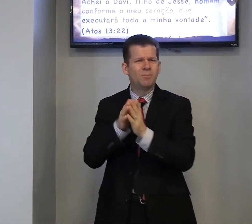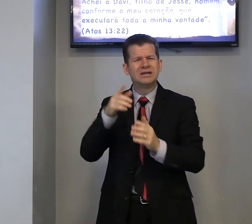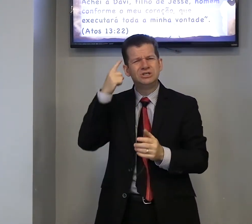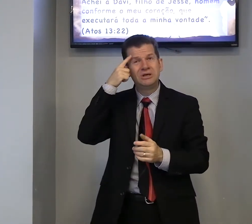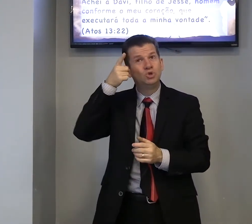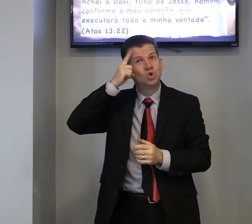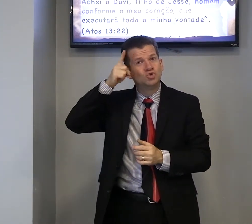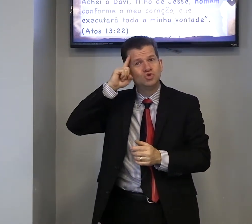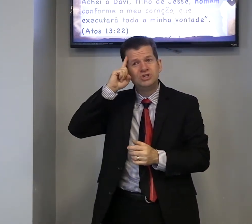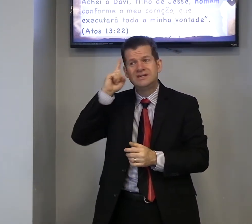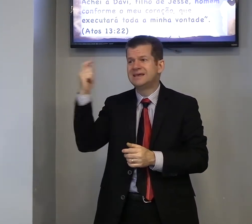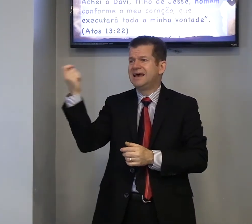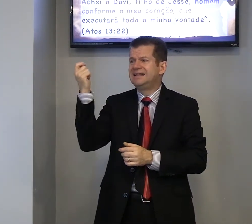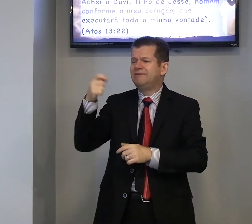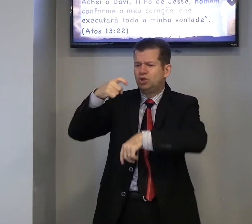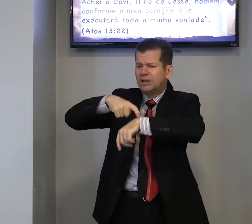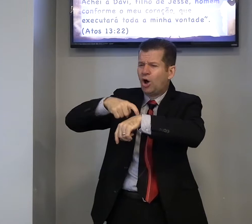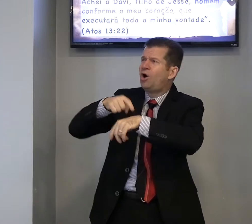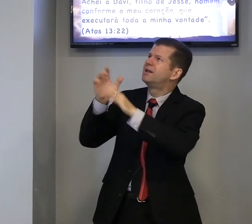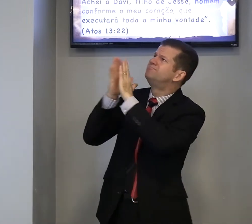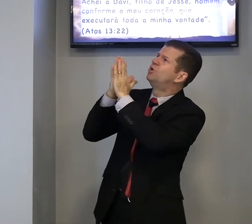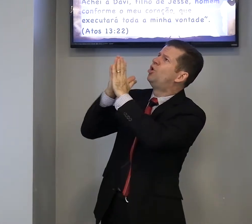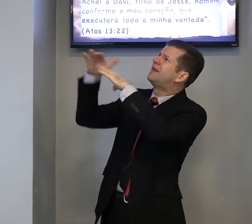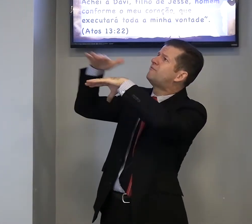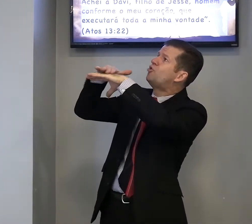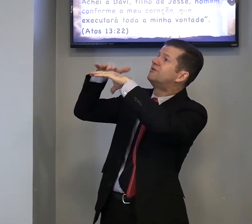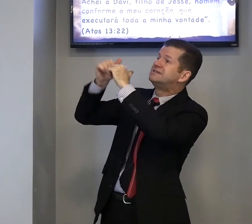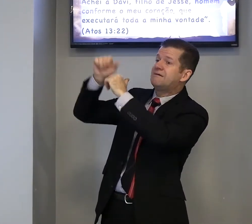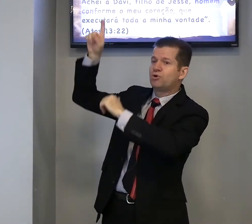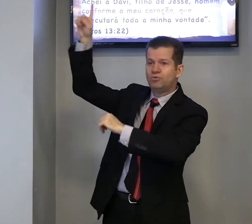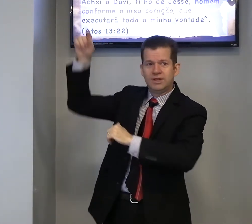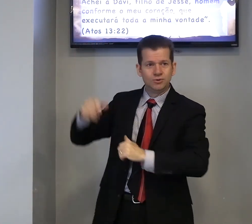eu imagino, todos os dias, Davi, toda hora, orava, conversava com Deus,